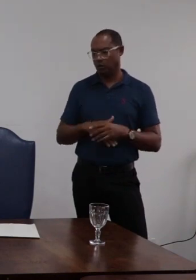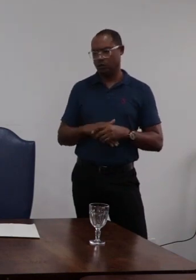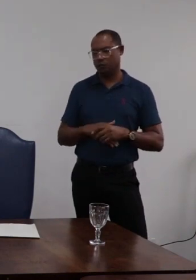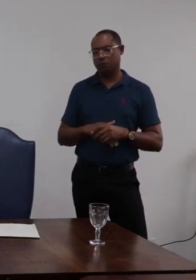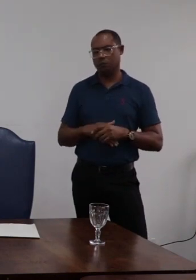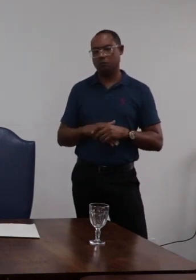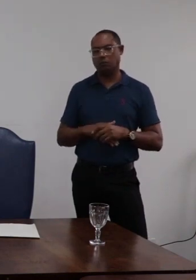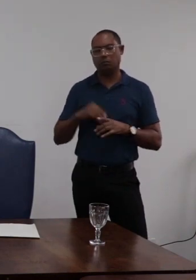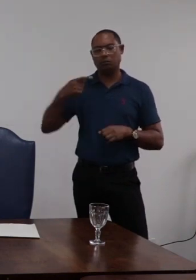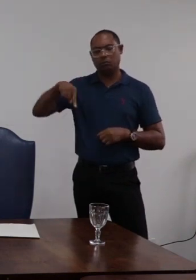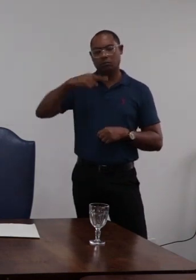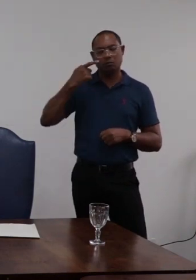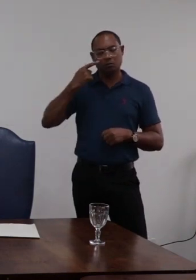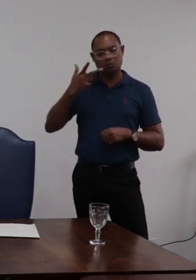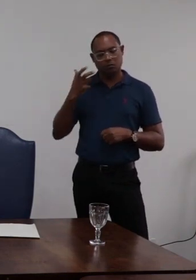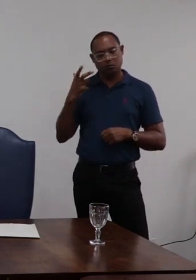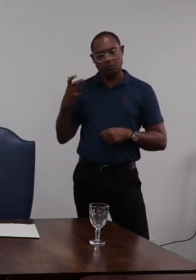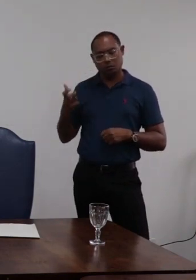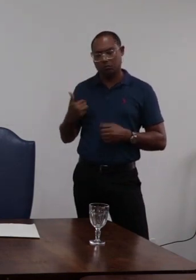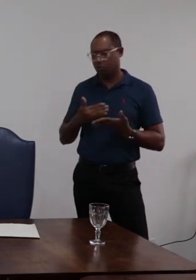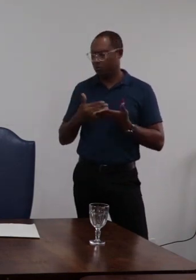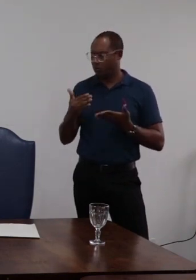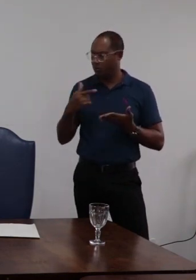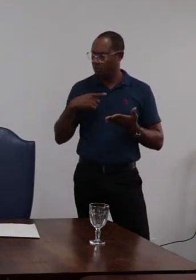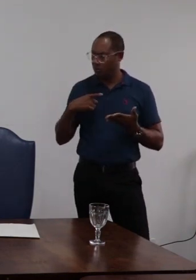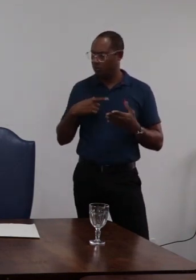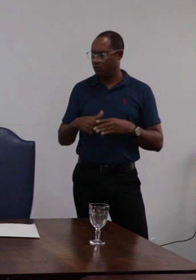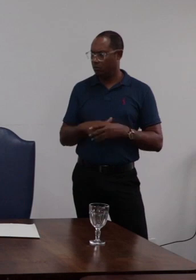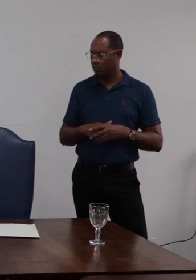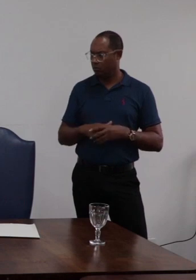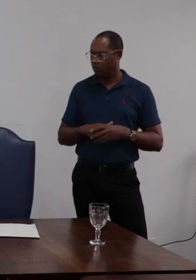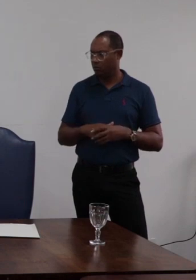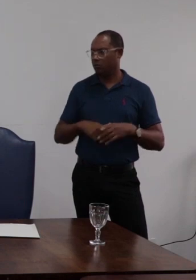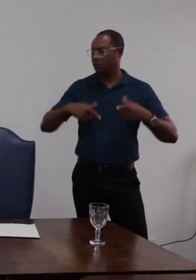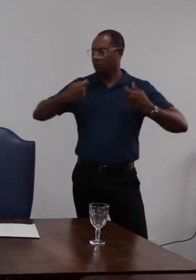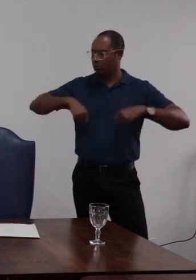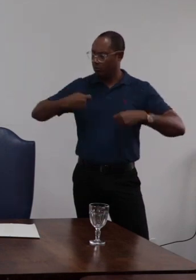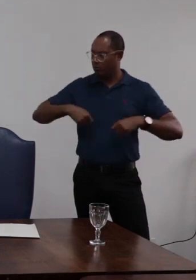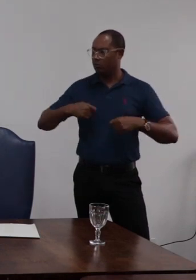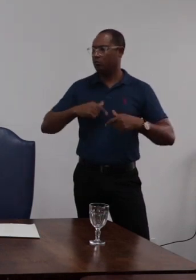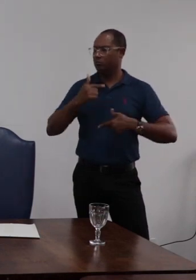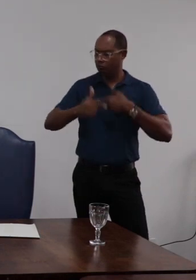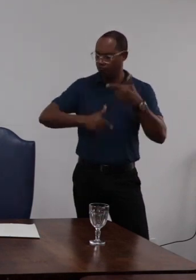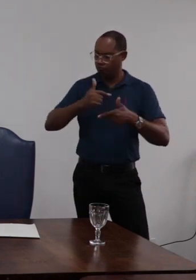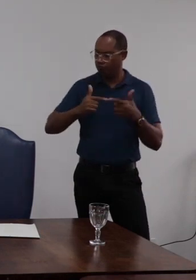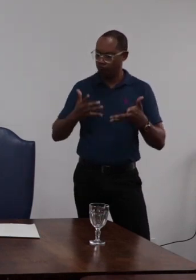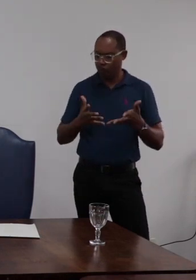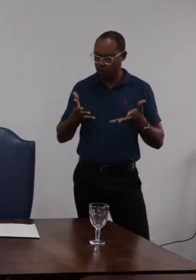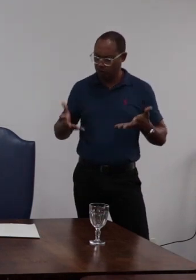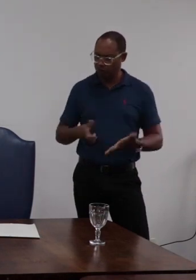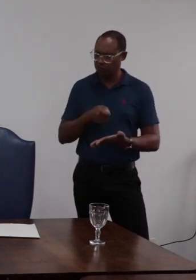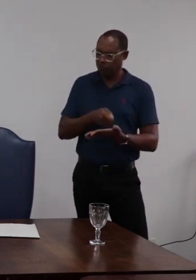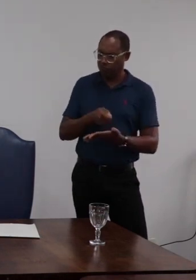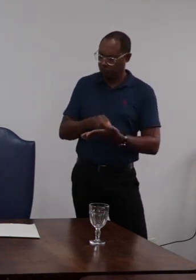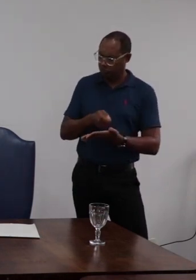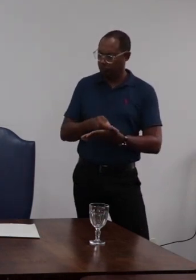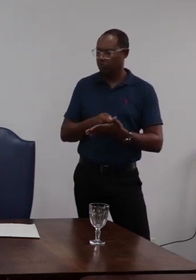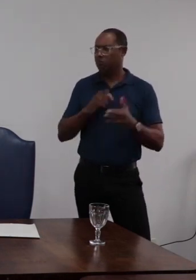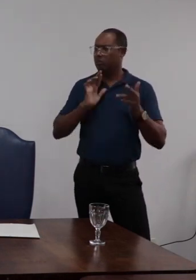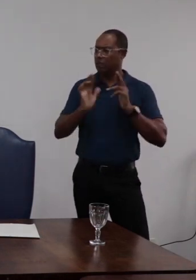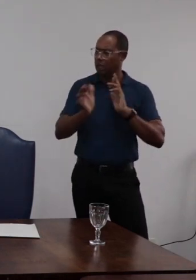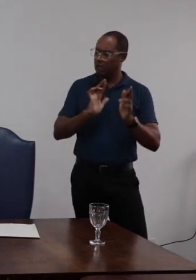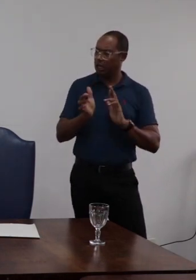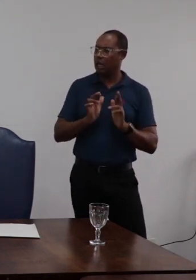a gente vê a indicação da necessidade de ações no trago das